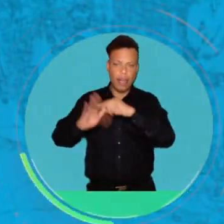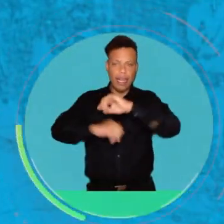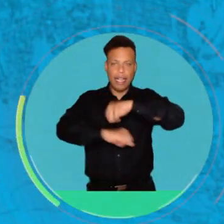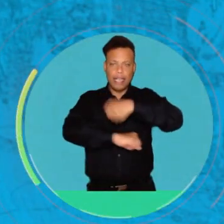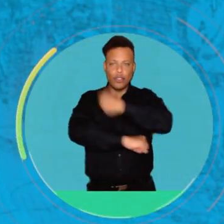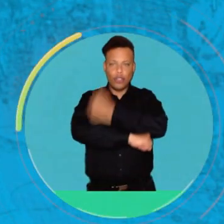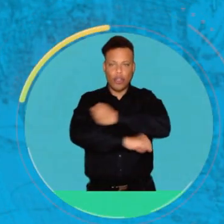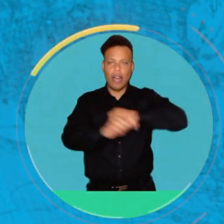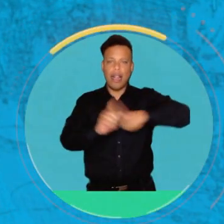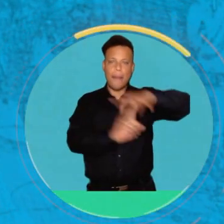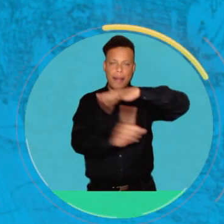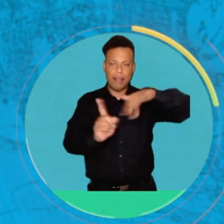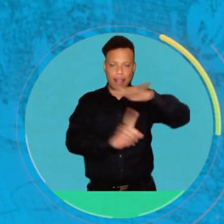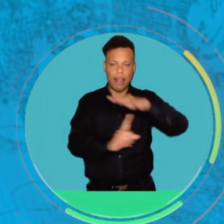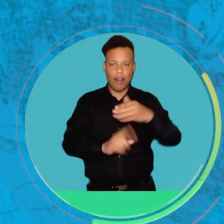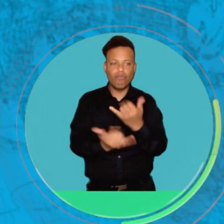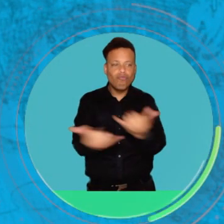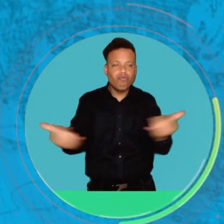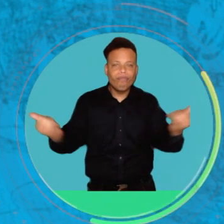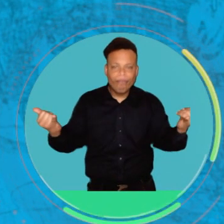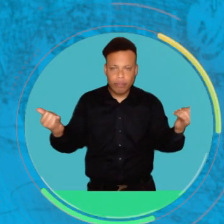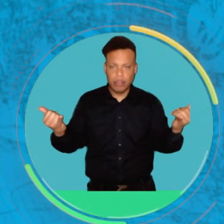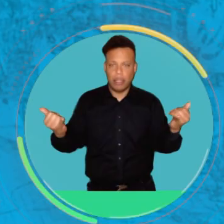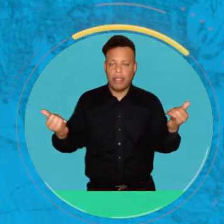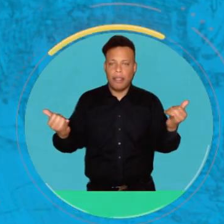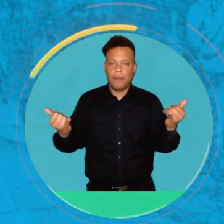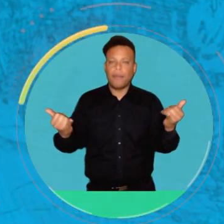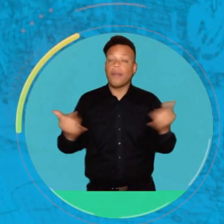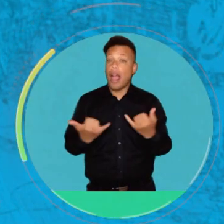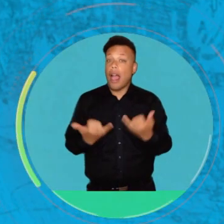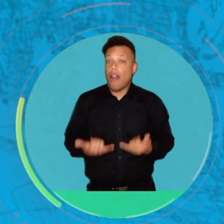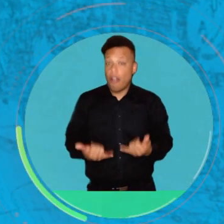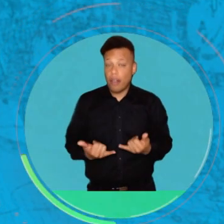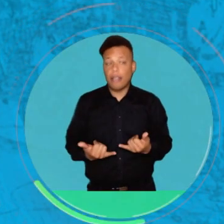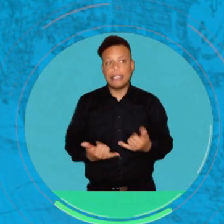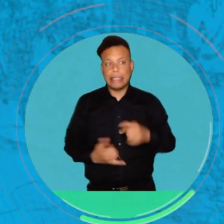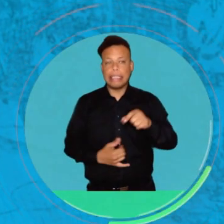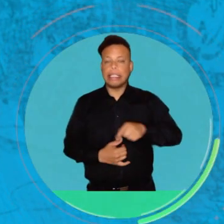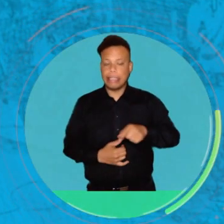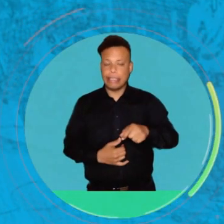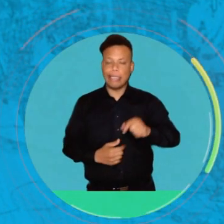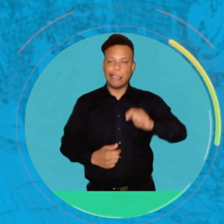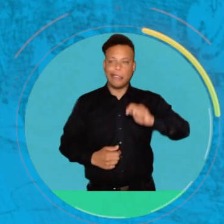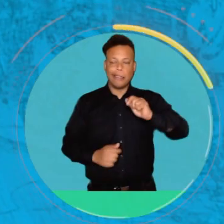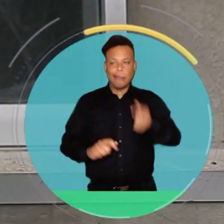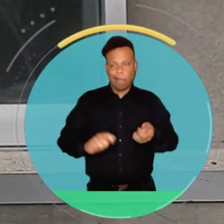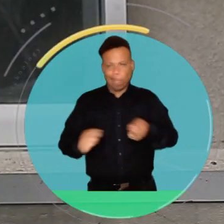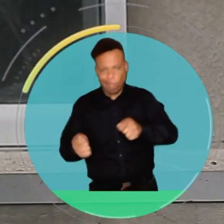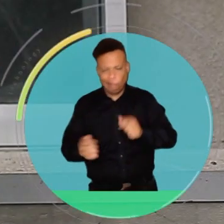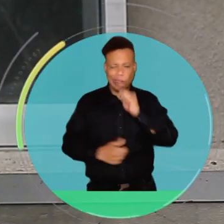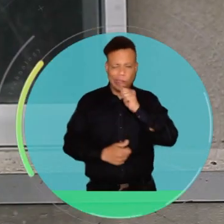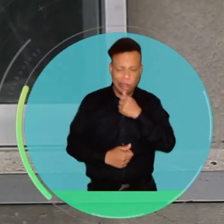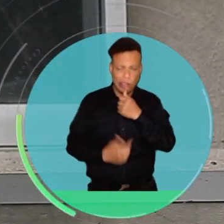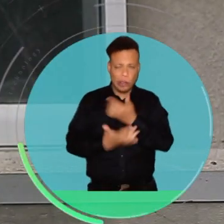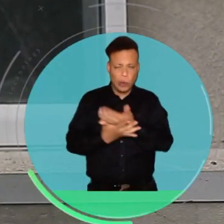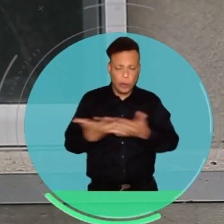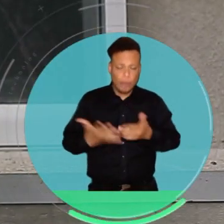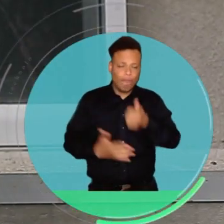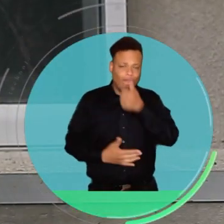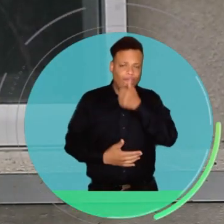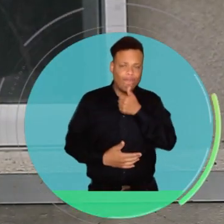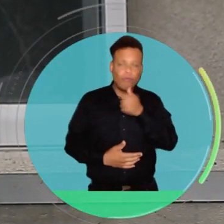ambiental sobre los recursos existentes. sea, nosotros debemos ahorita tomar estas medidas de